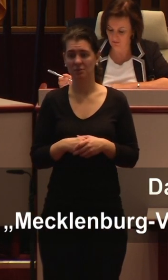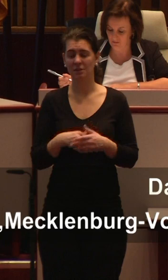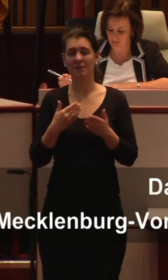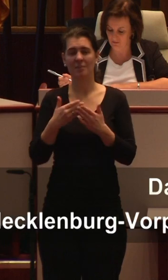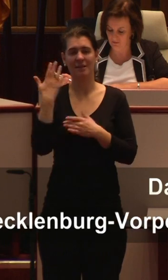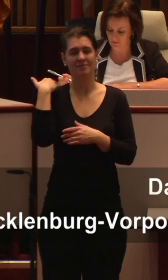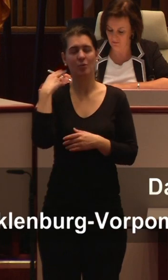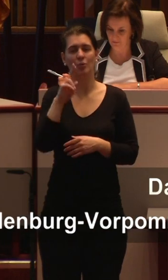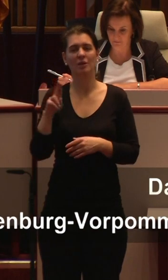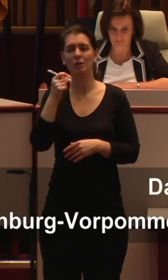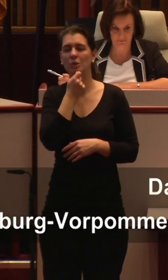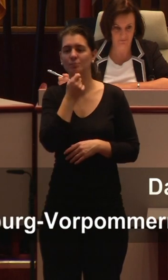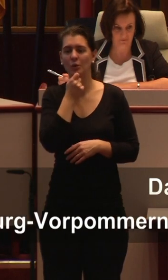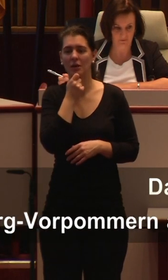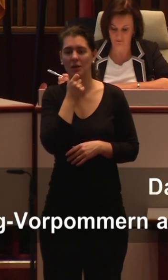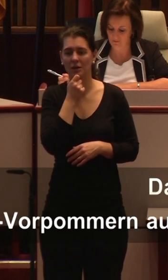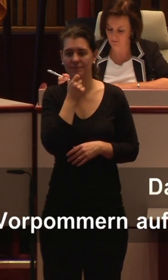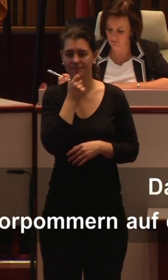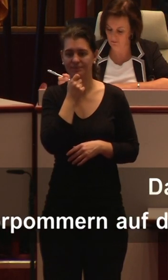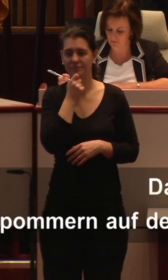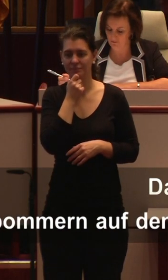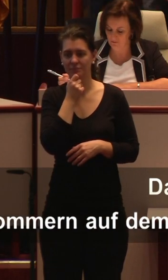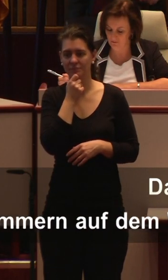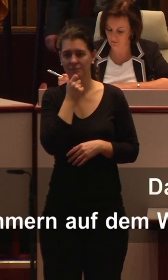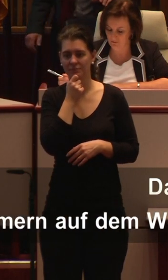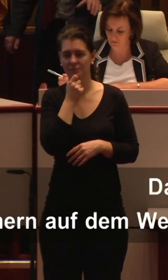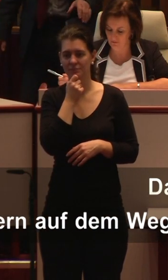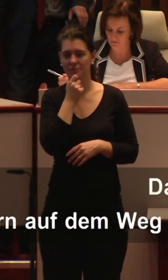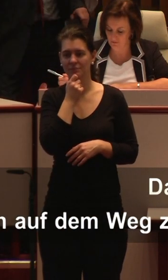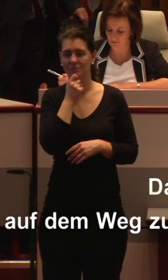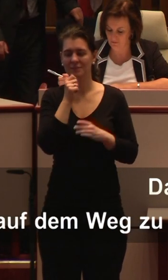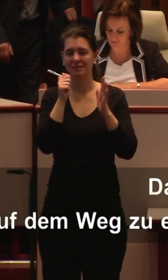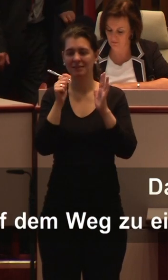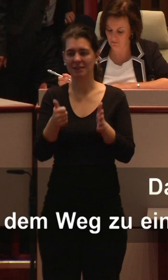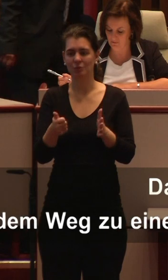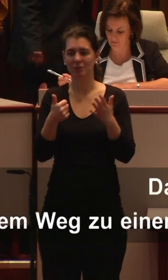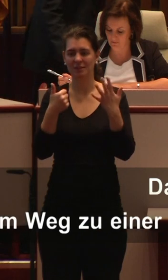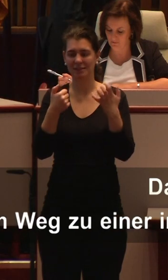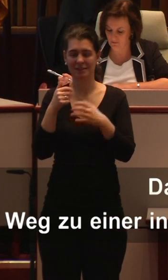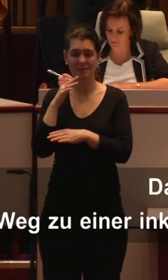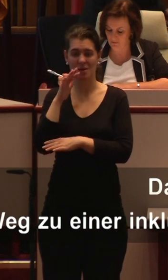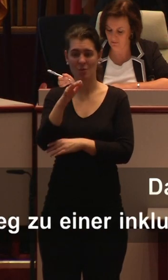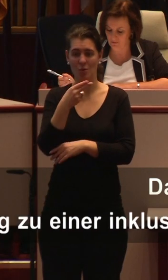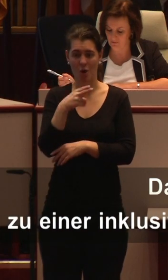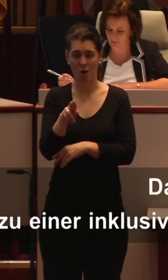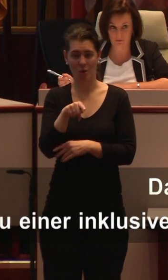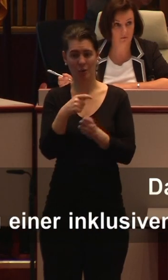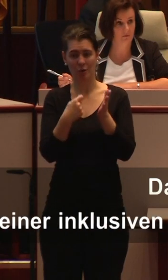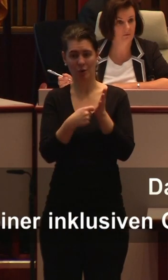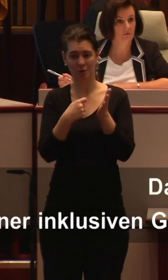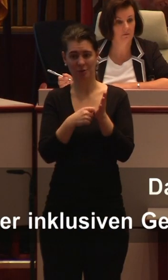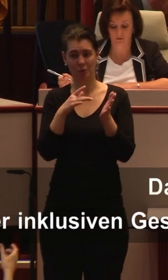Jahr auf über 660 Millionen Euro belaufen. Die Aufwendungen ergeben sich in erster Linie aus dem zusätzlichen Bedarf an Lehrern,